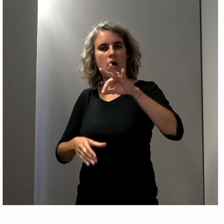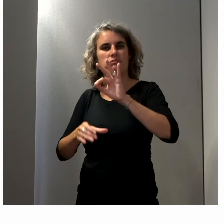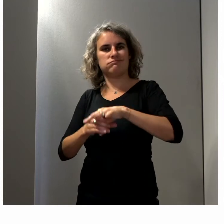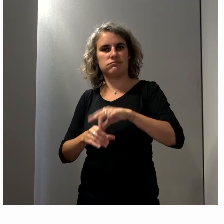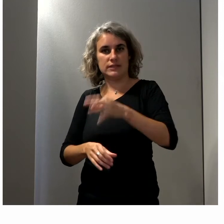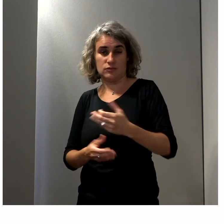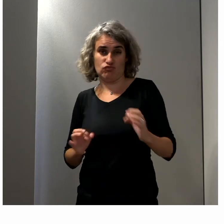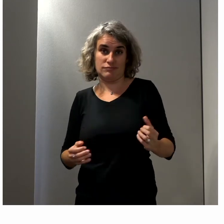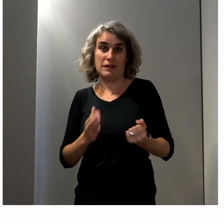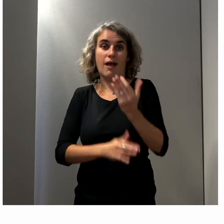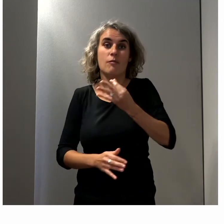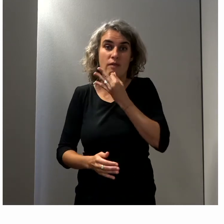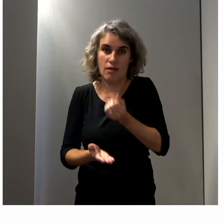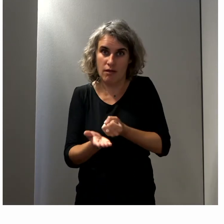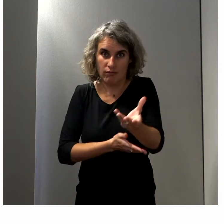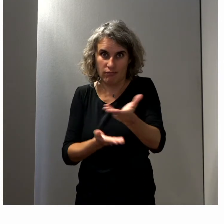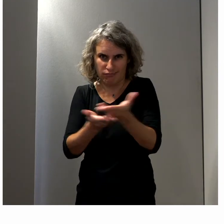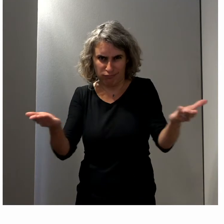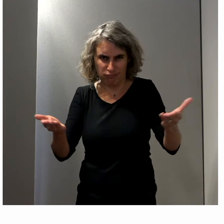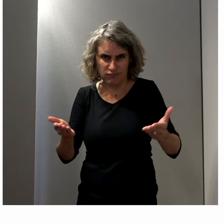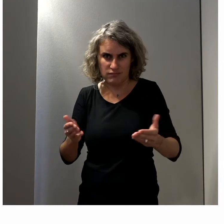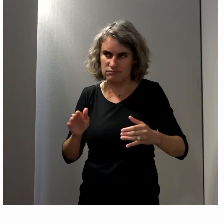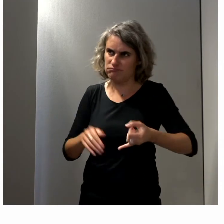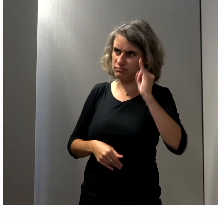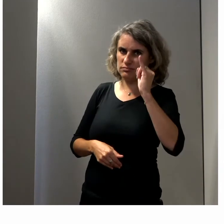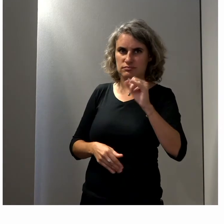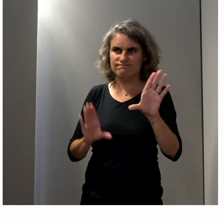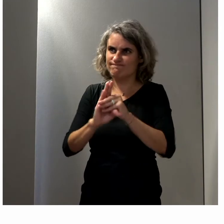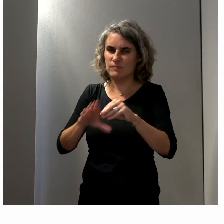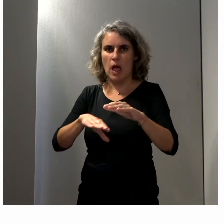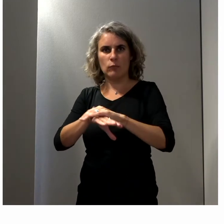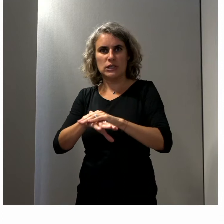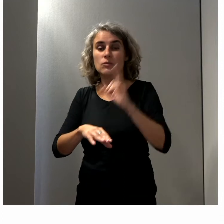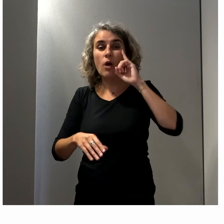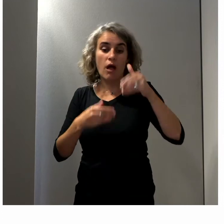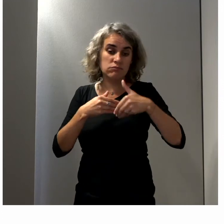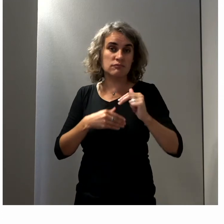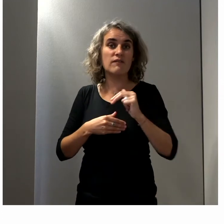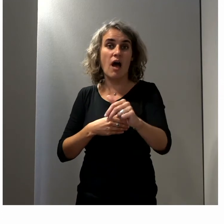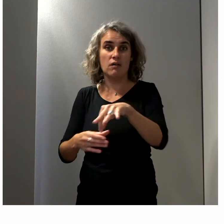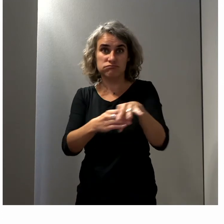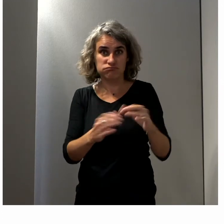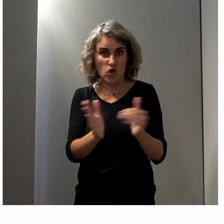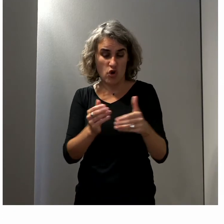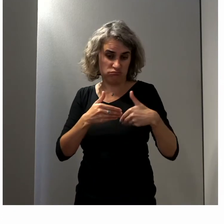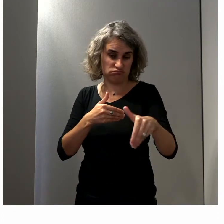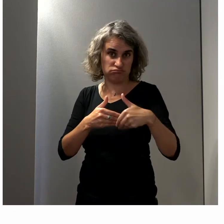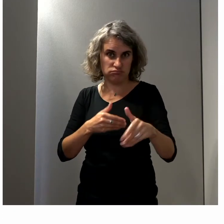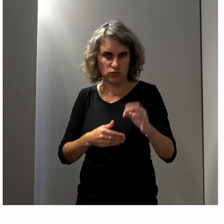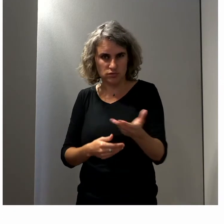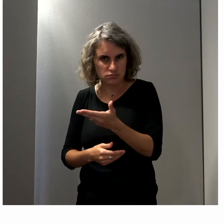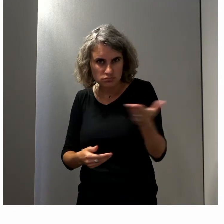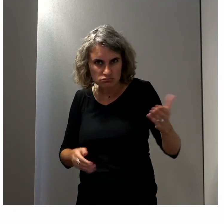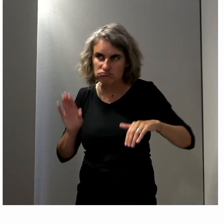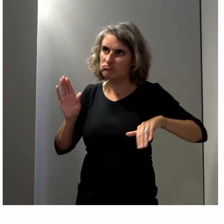'ai un message à passer ce matin,'est engagez-vous. On est à la veille encore de nouvelles échéances électorales l'année prochaine. Eh bien,